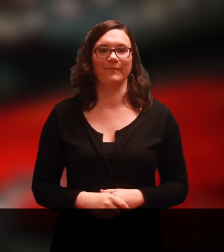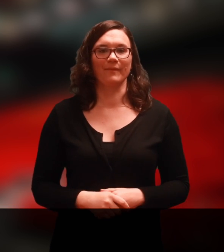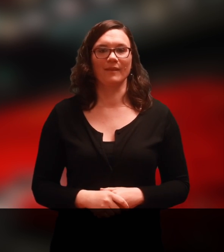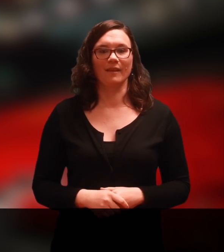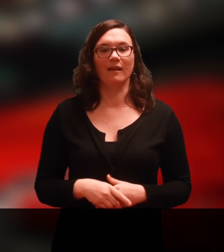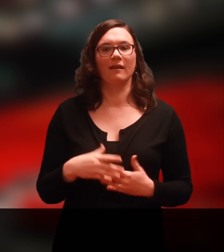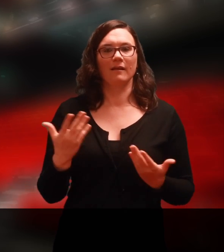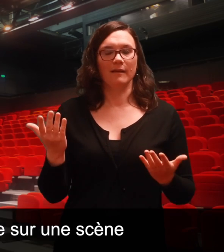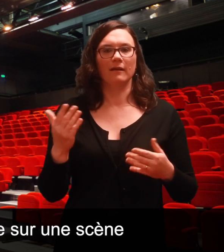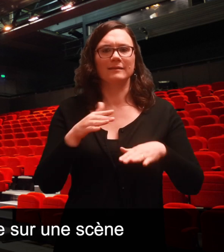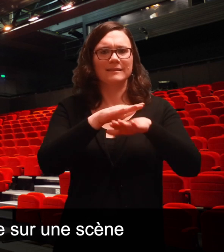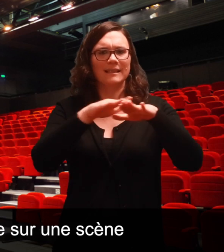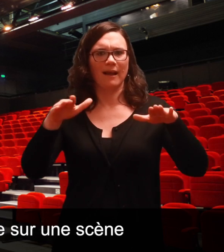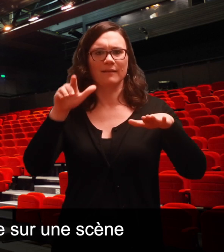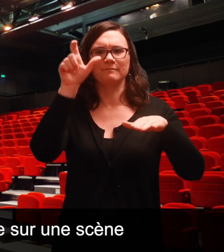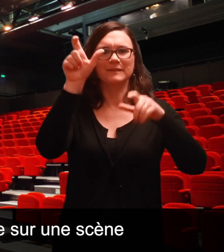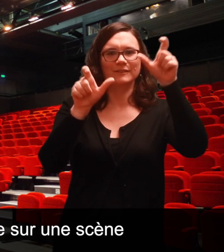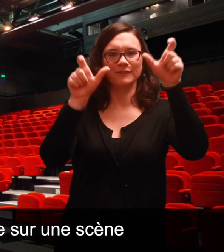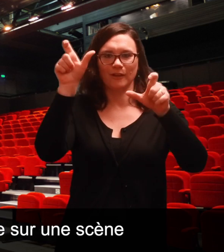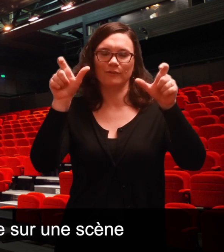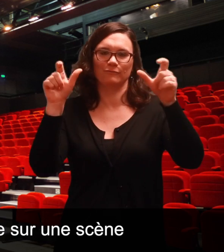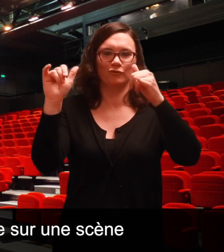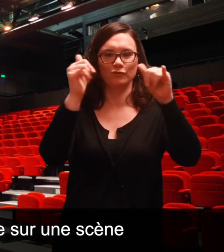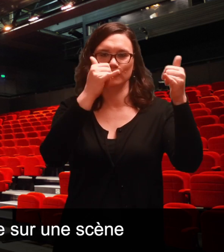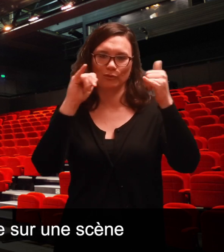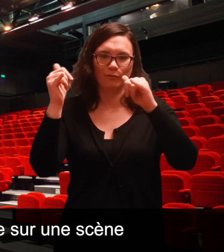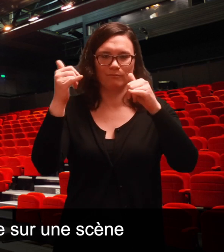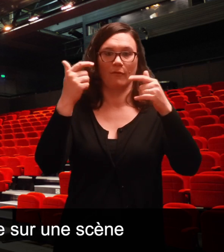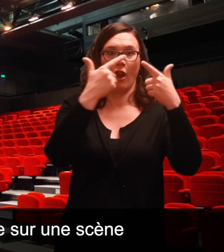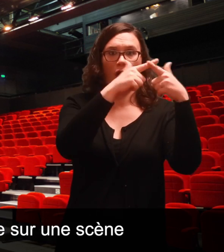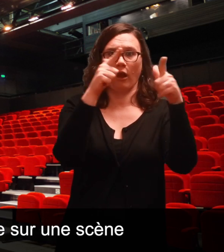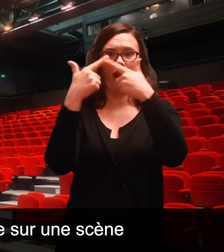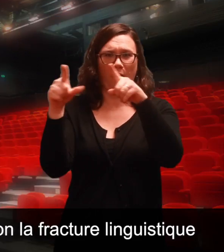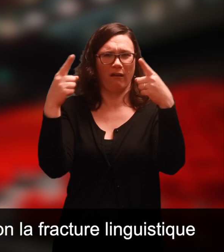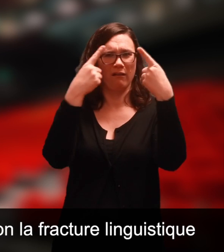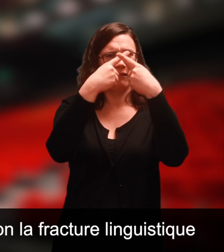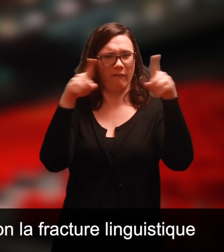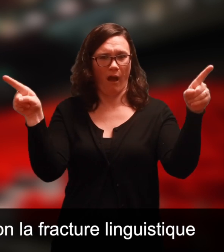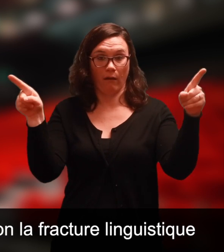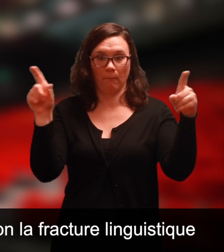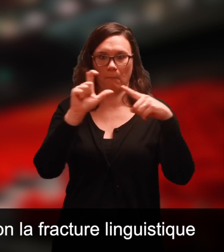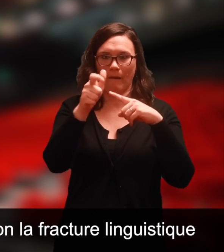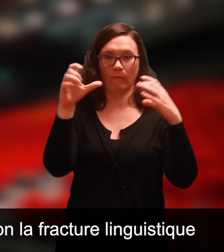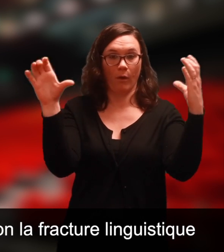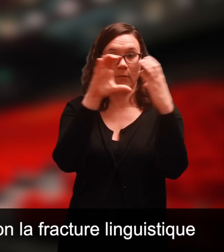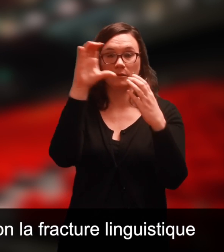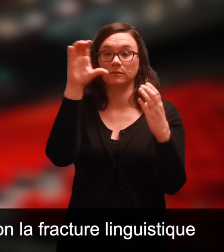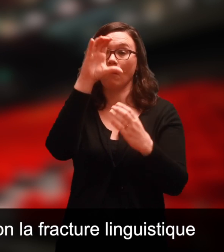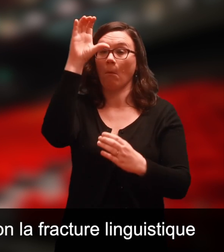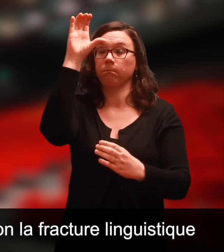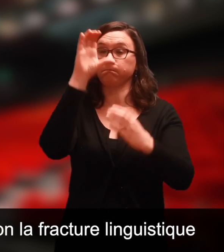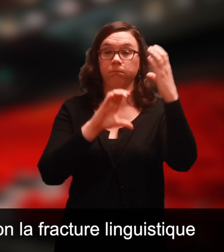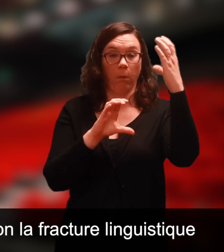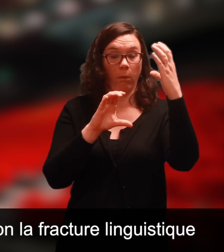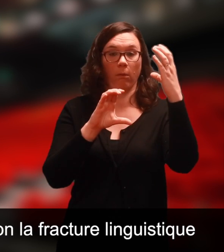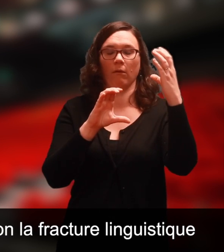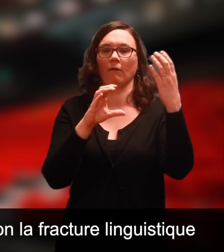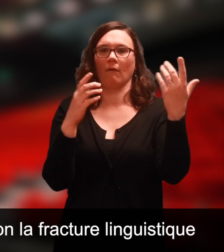Le spectacle s'ouvre sur une scène où l'on découvre avec émotion la fracture linguistique